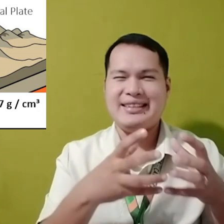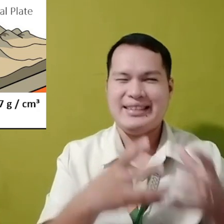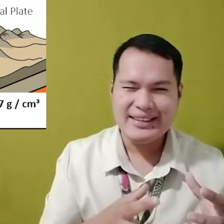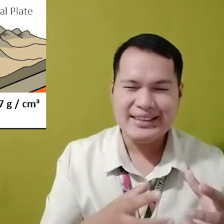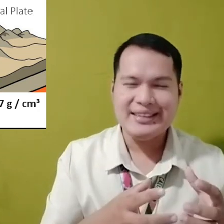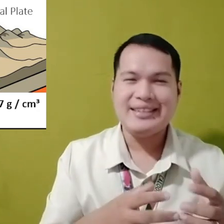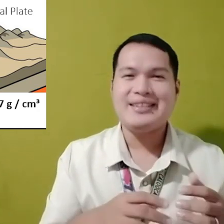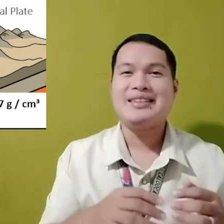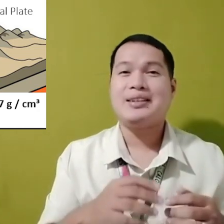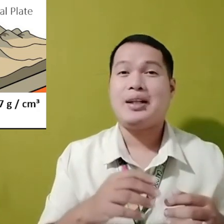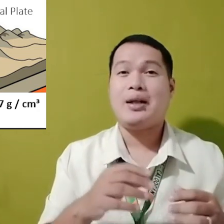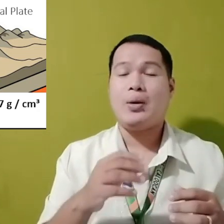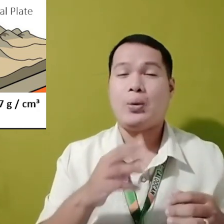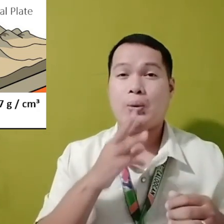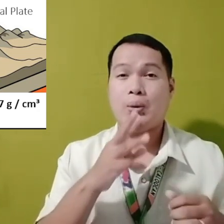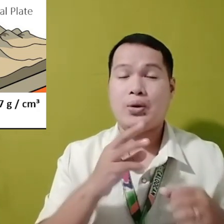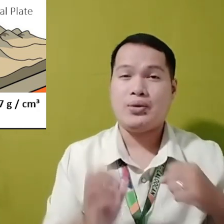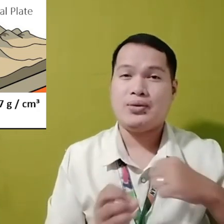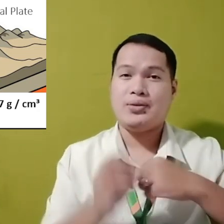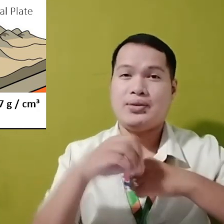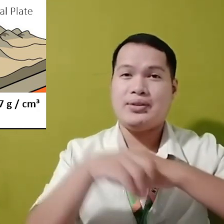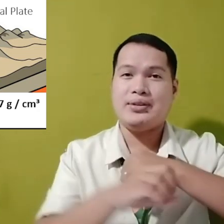Sa oceanic plate Ang mas mabighat